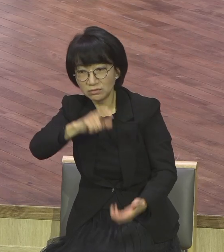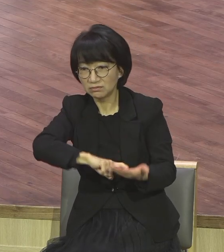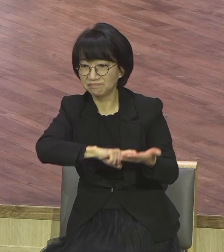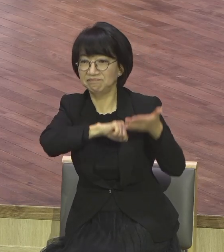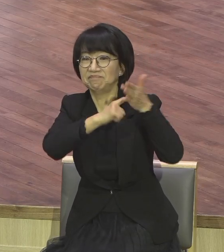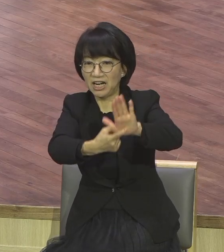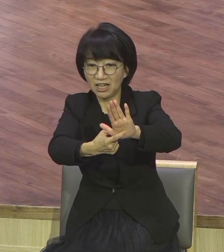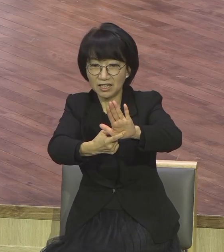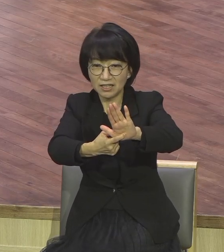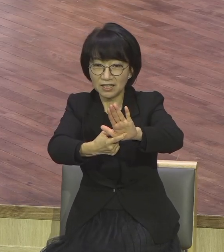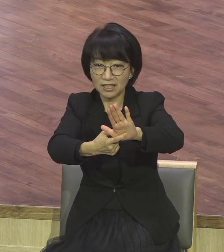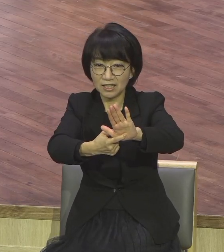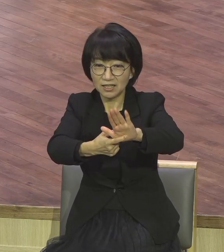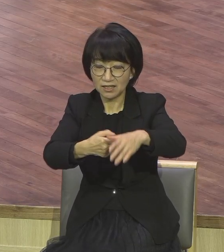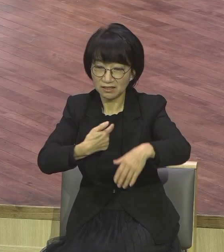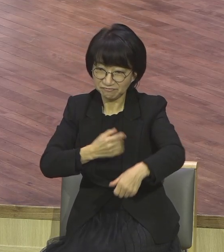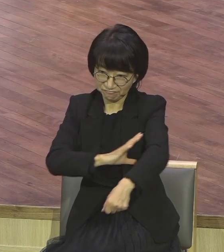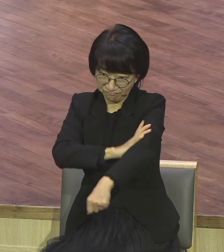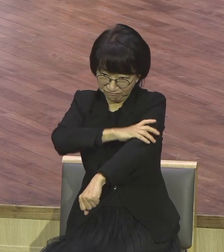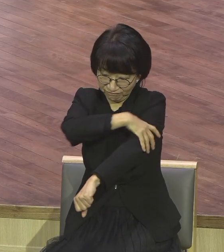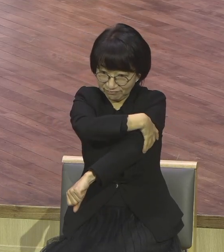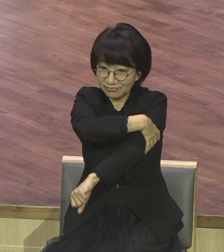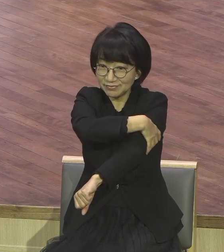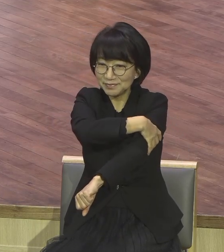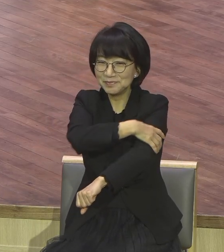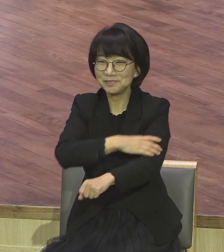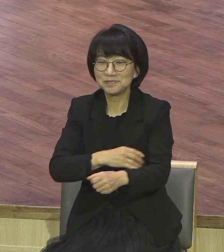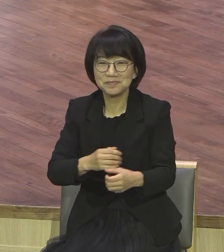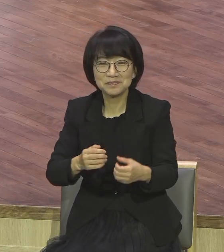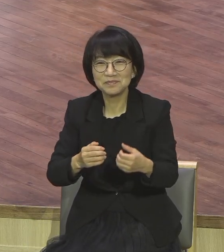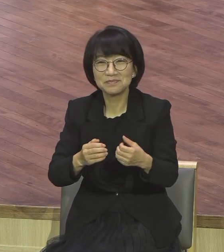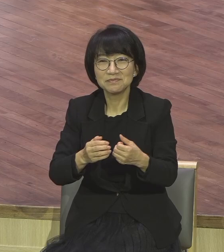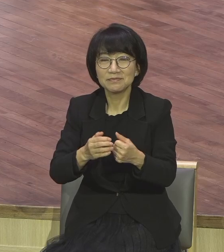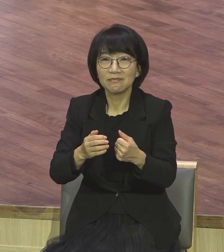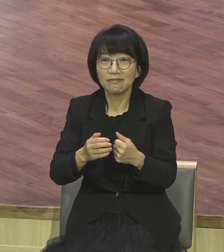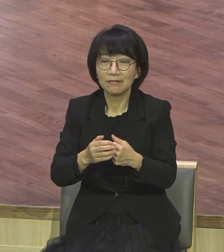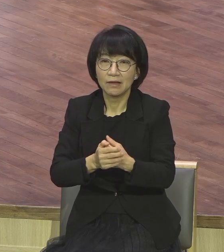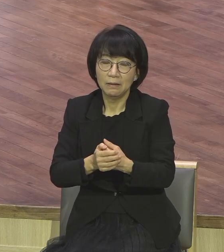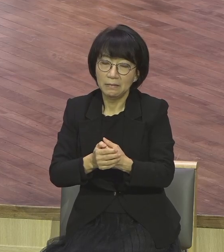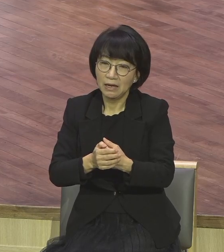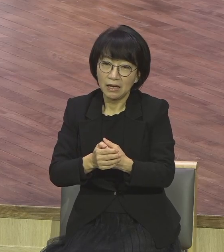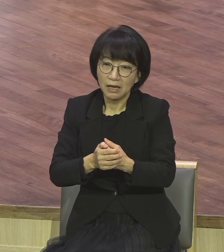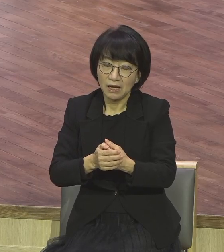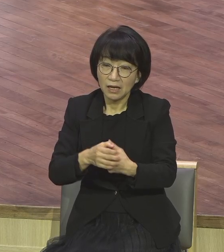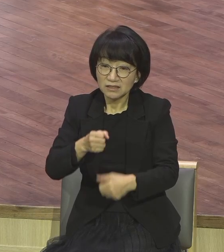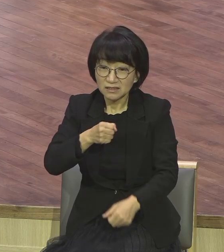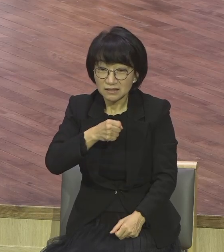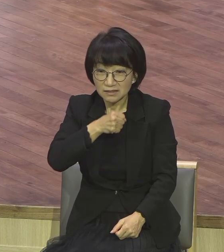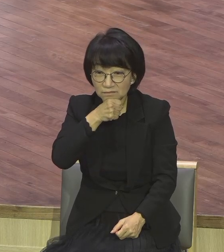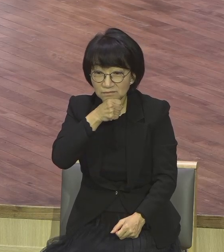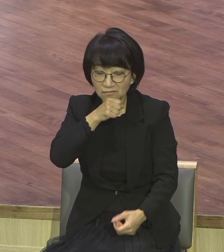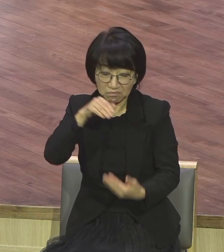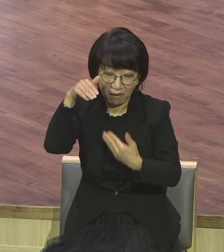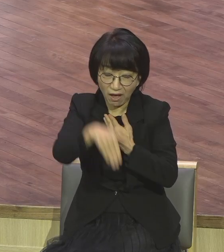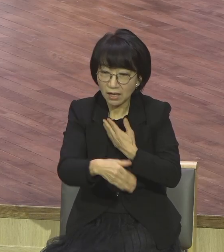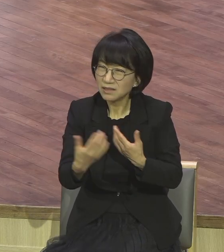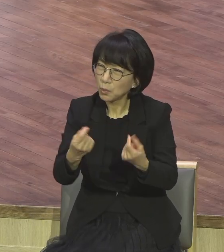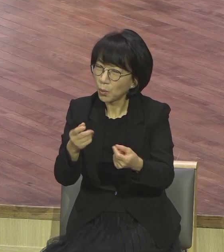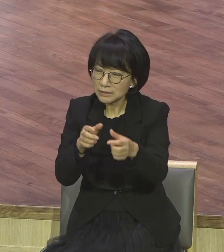이 완전히 그냥 뭐 나라 자체를 완전히 이 격을 완전히 떨어뜨려 버렸어요. 장사하는 장사하는 속으로 유익이